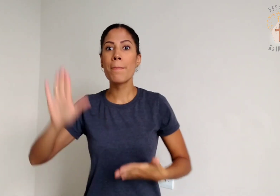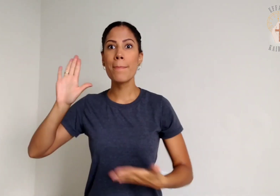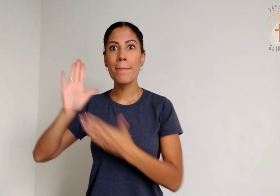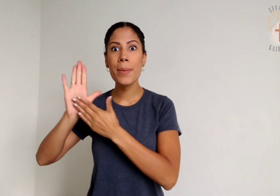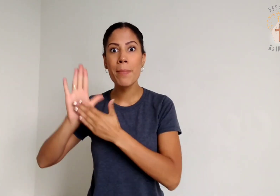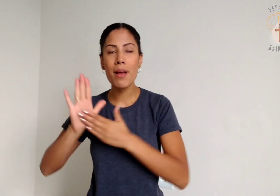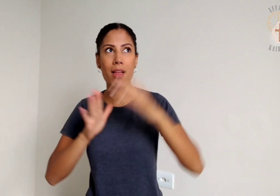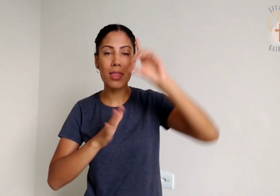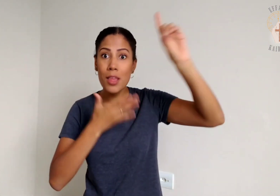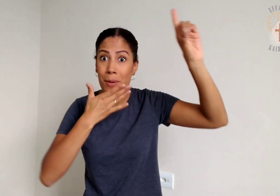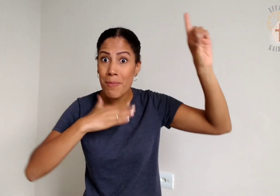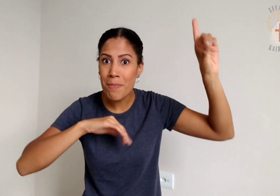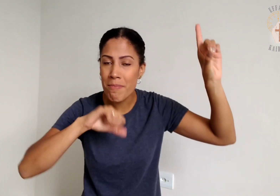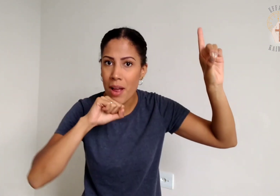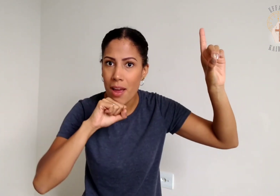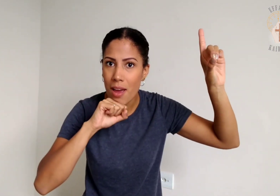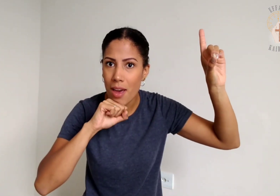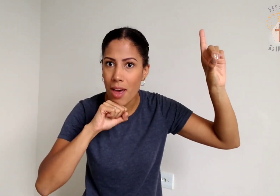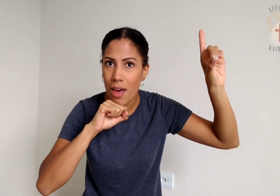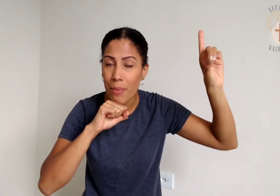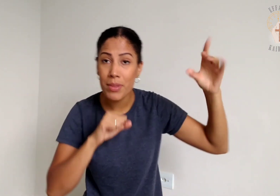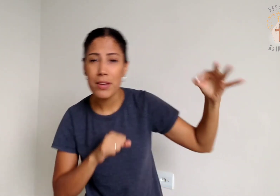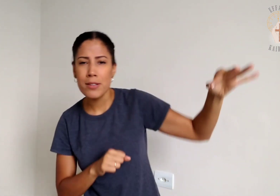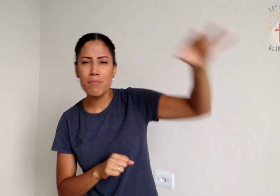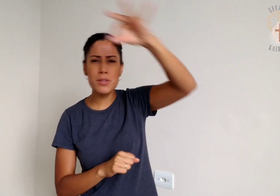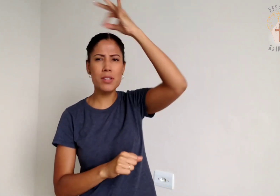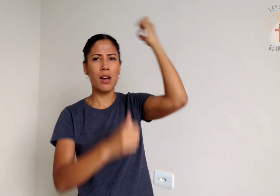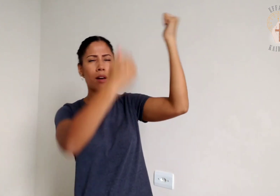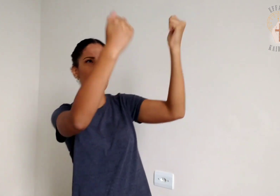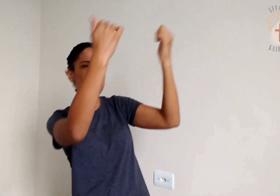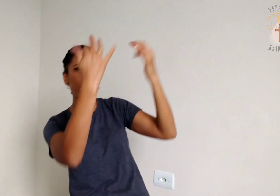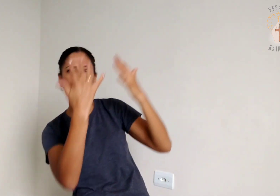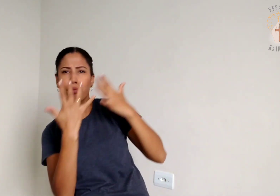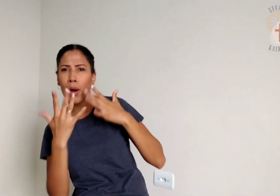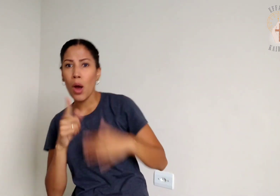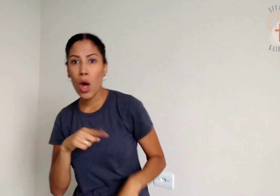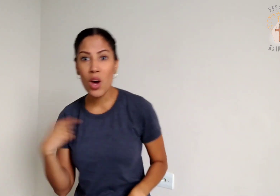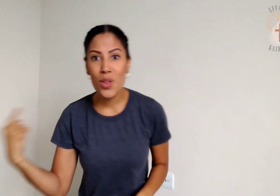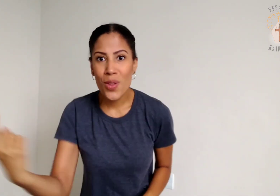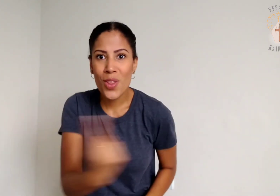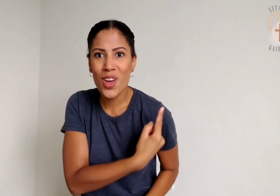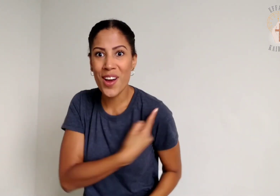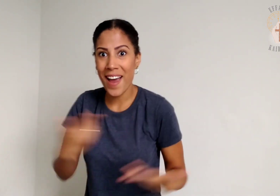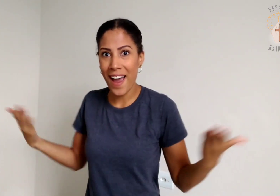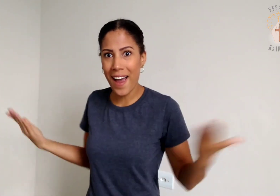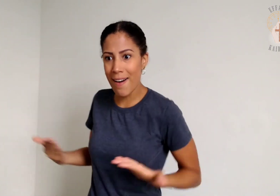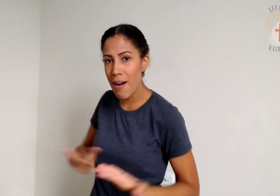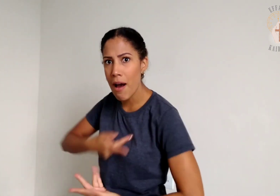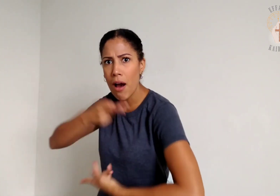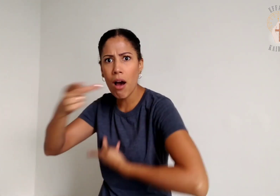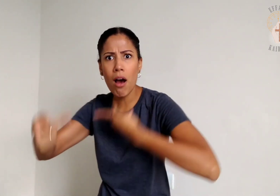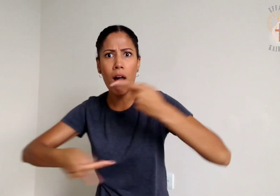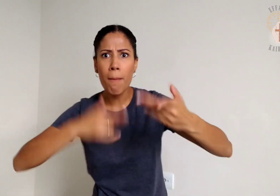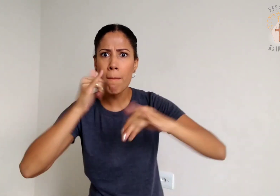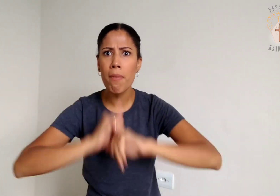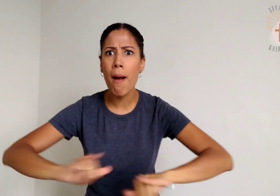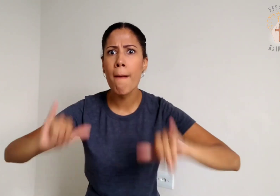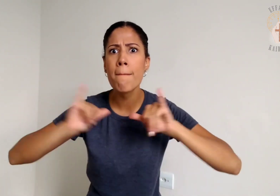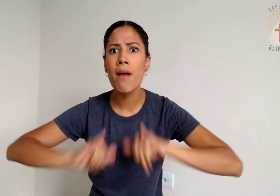fora prometido pelo Pai, e o derramou como estáis vendo